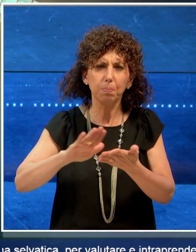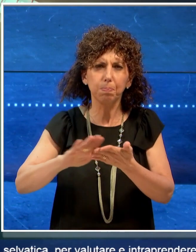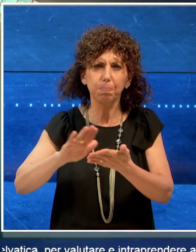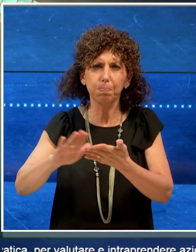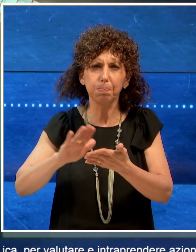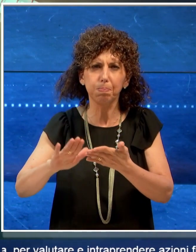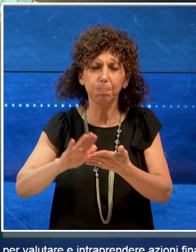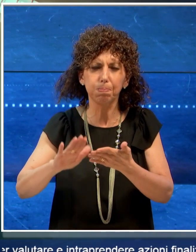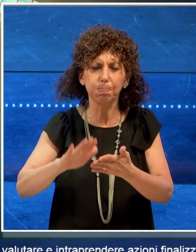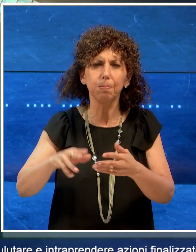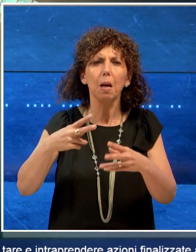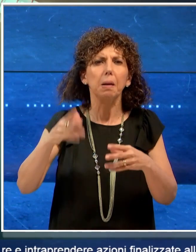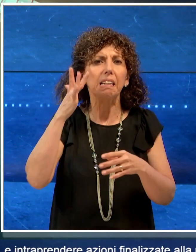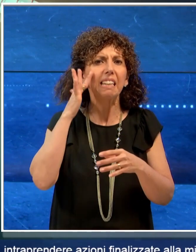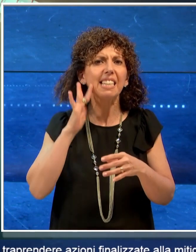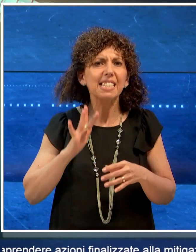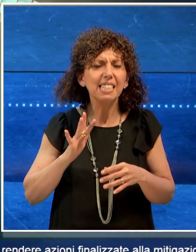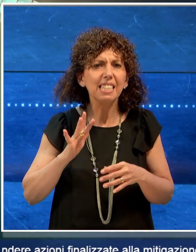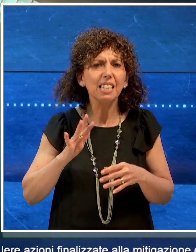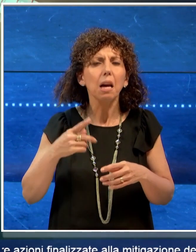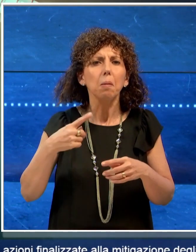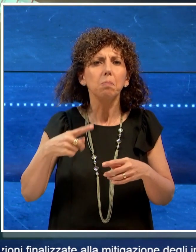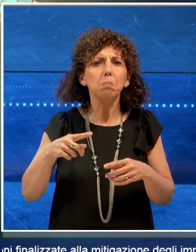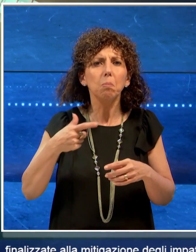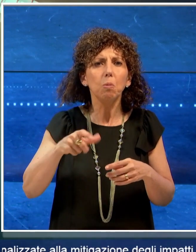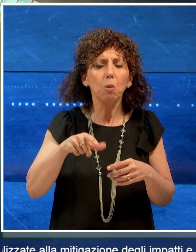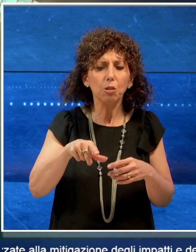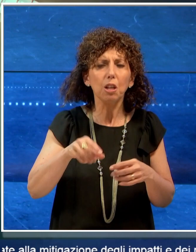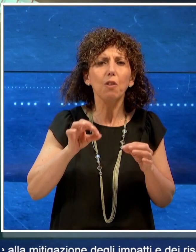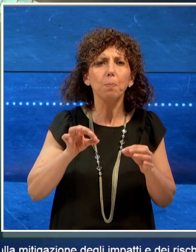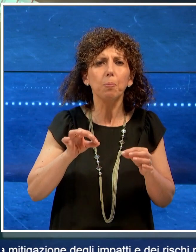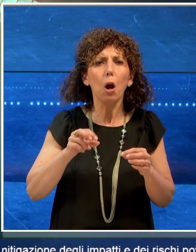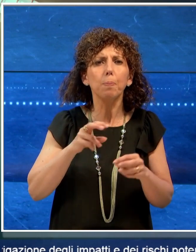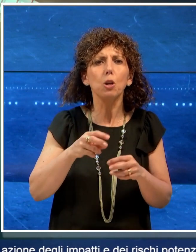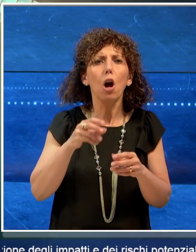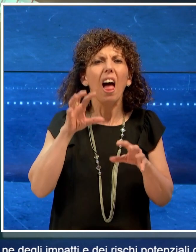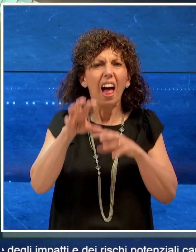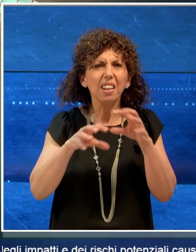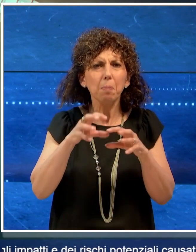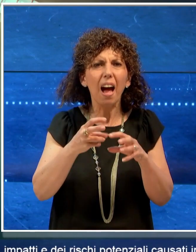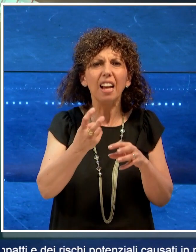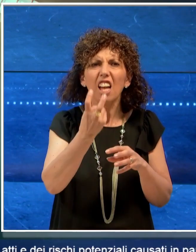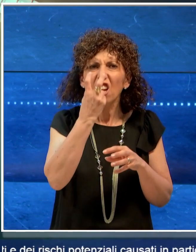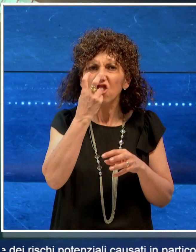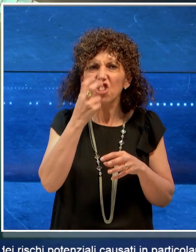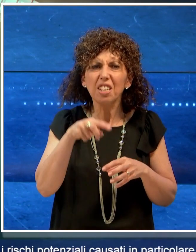impatti e dei rischi potenziali causati in particolare dai cinghiali, pericolo per la sicurezza